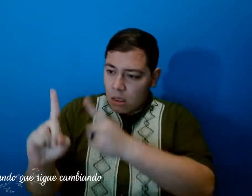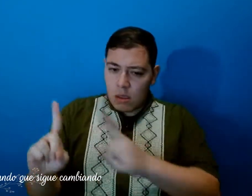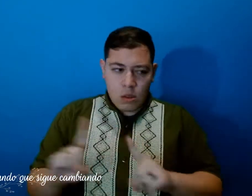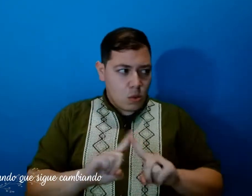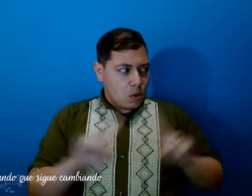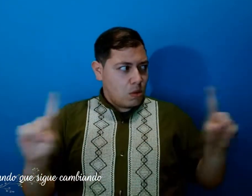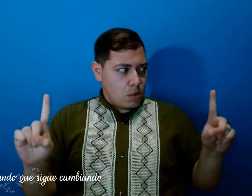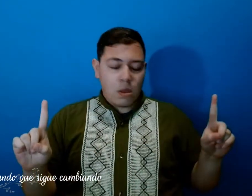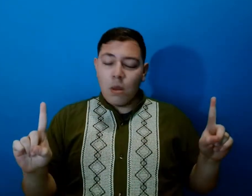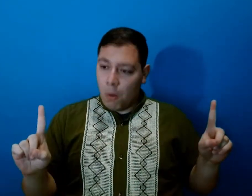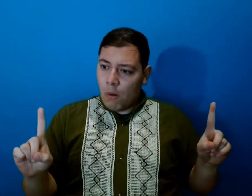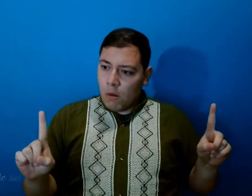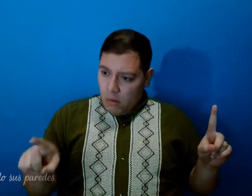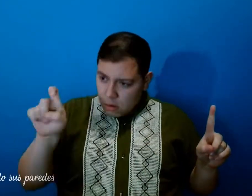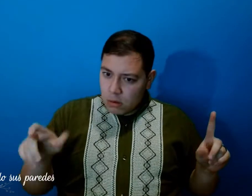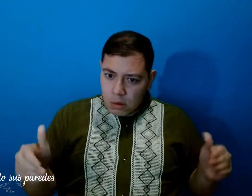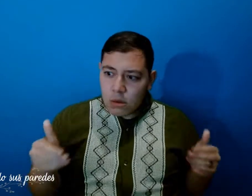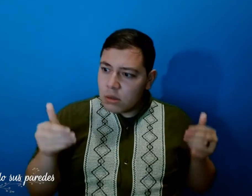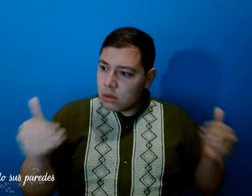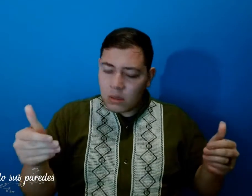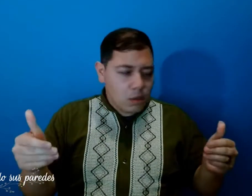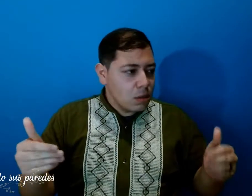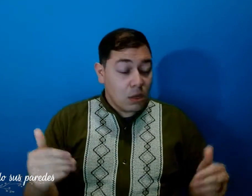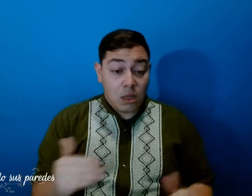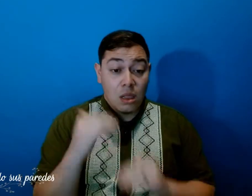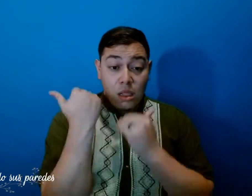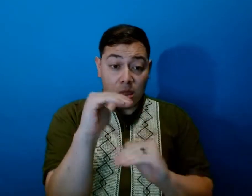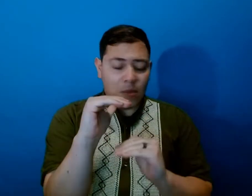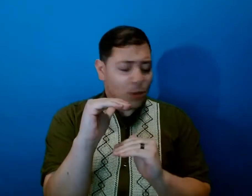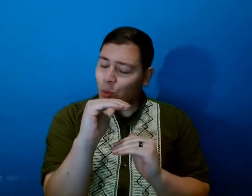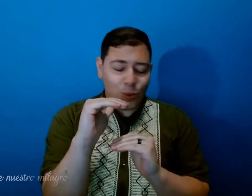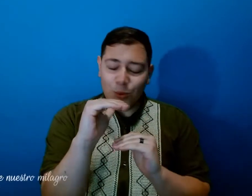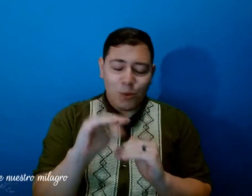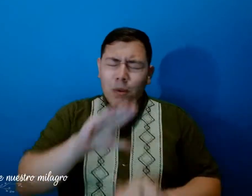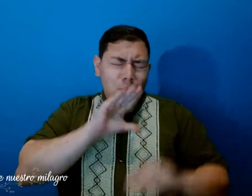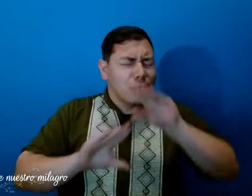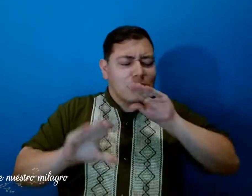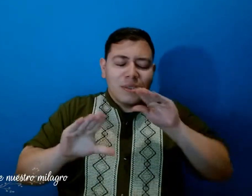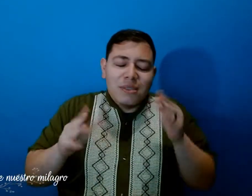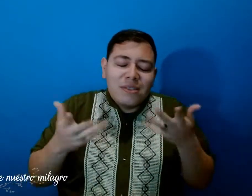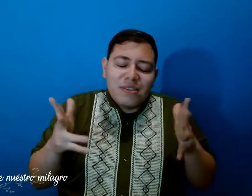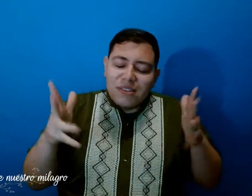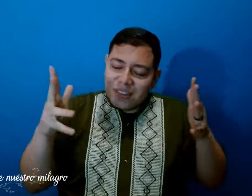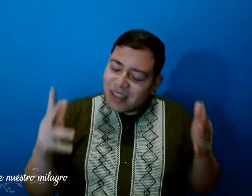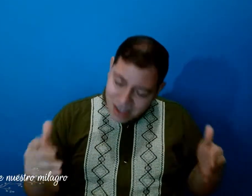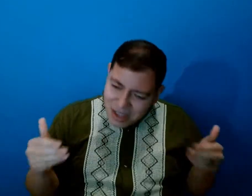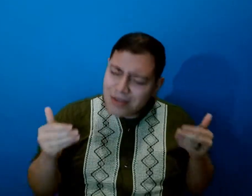cambiando, tumbando sus paredes Ahí viene nuestro milagro, nuestro